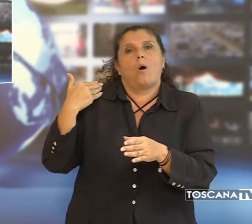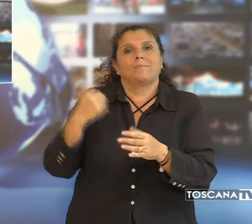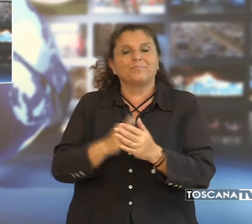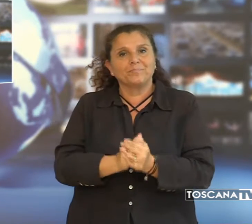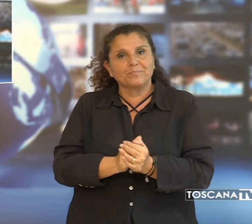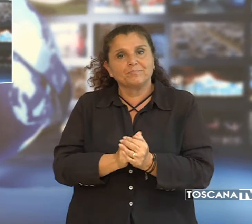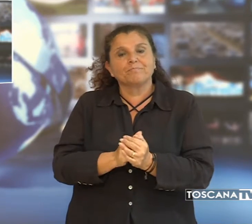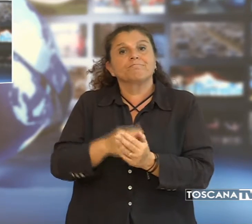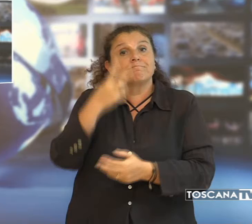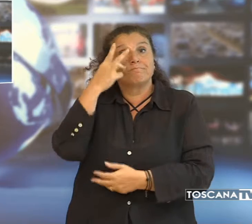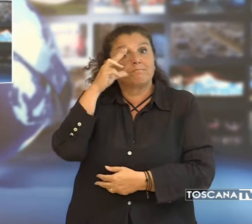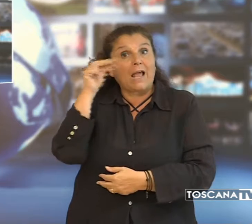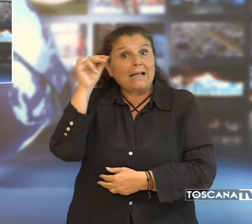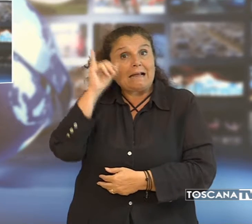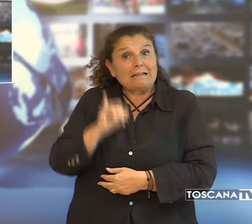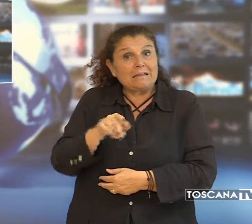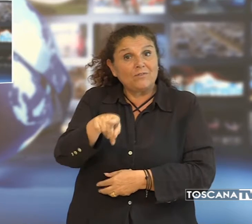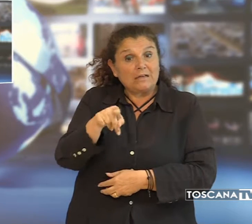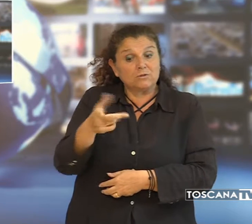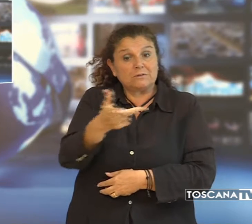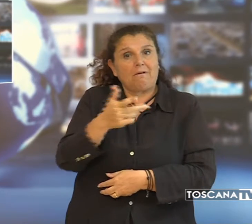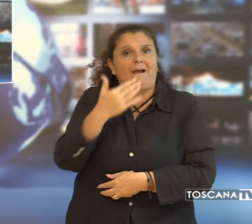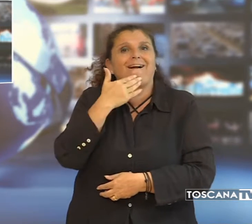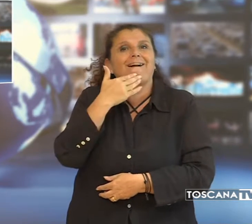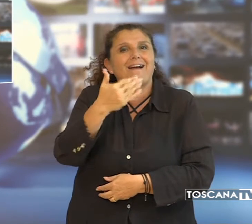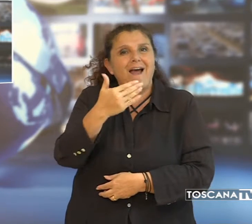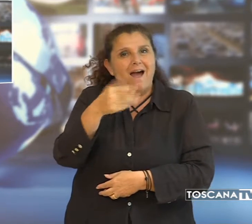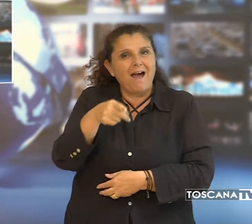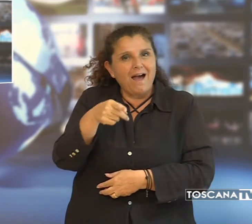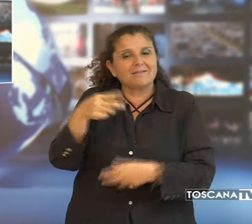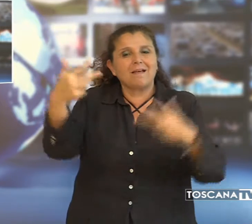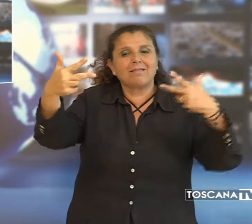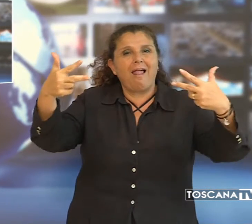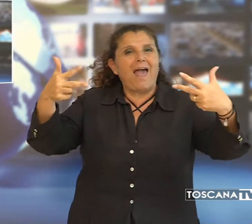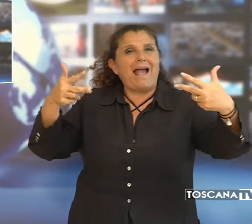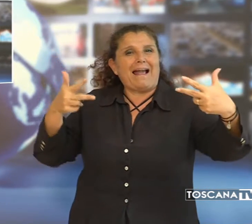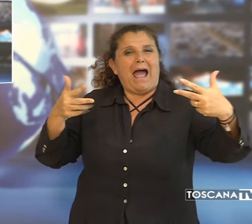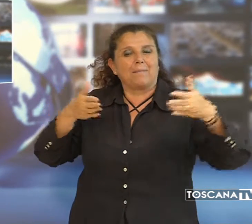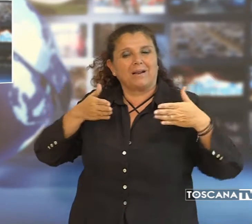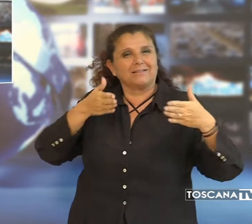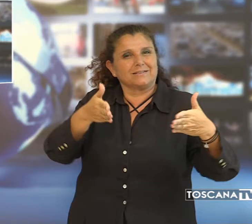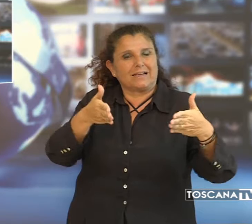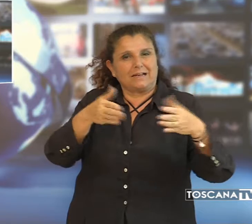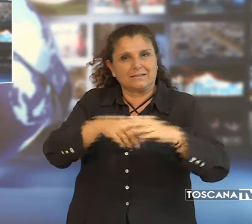All'identificazione dei tre si è arrivati grazie soprattutto alle telecamere in strada.